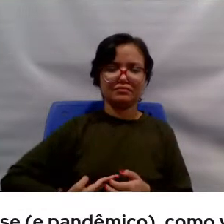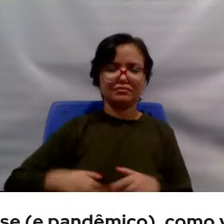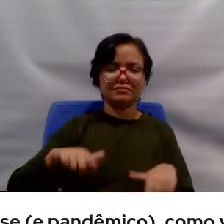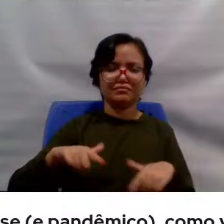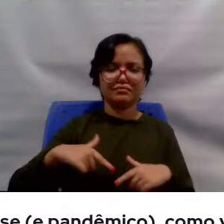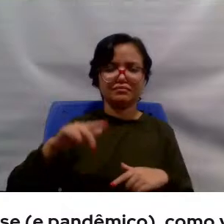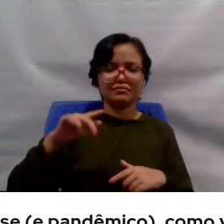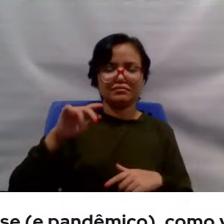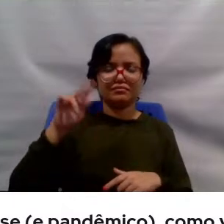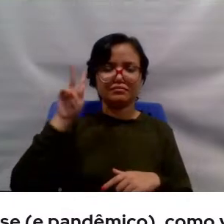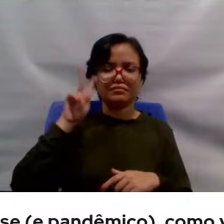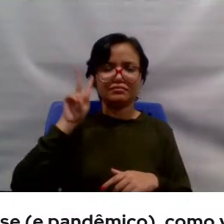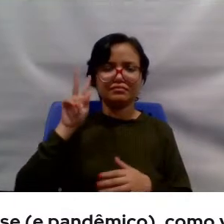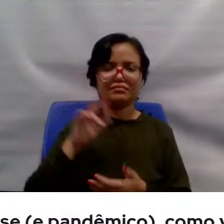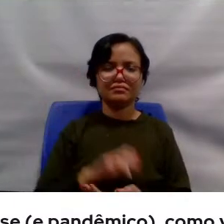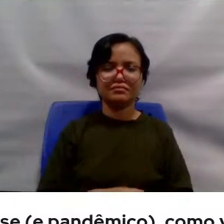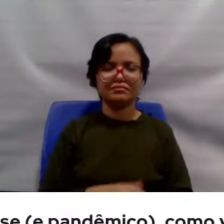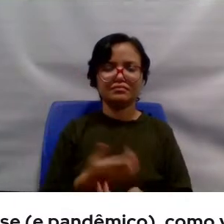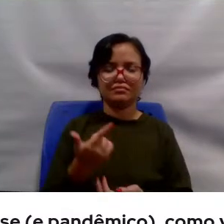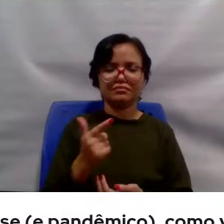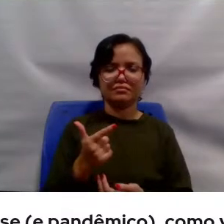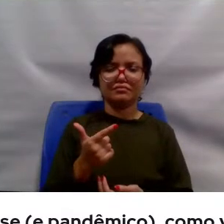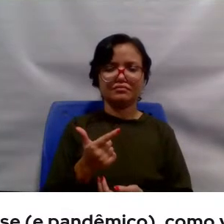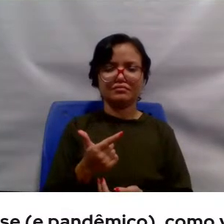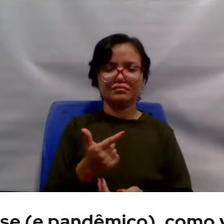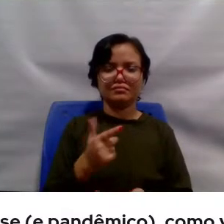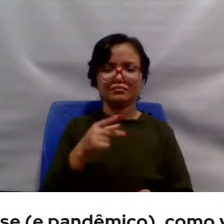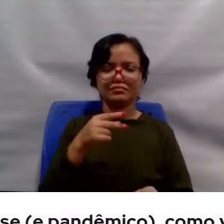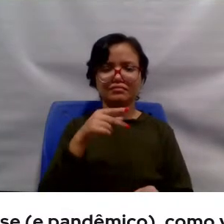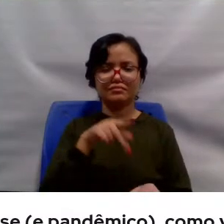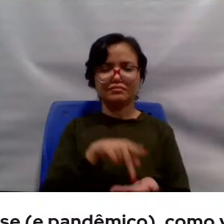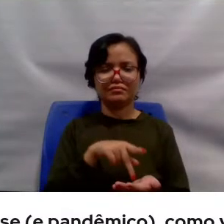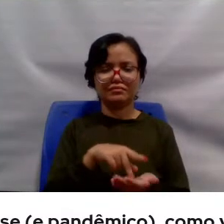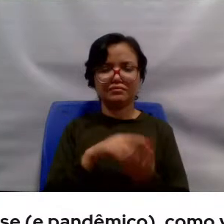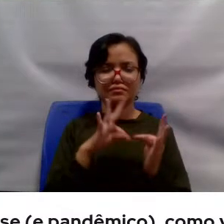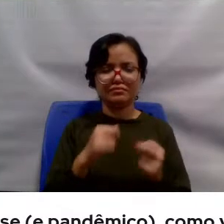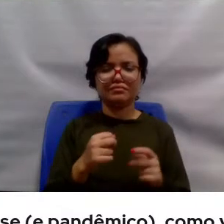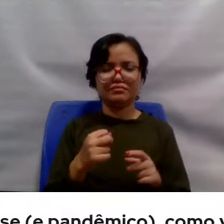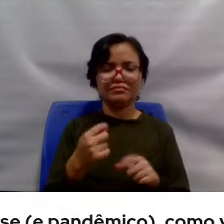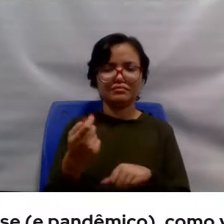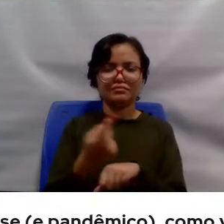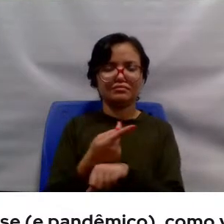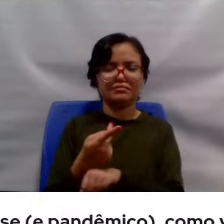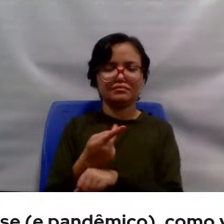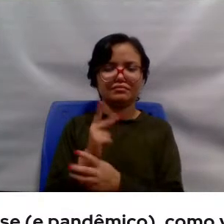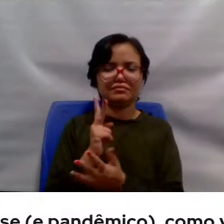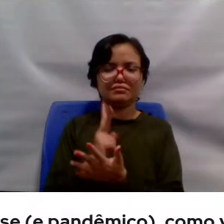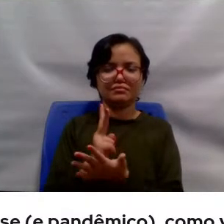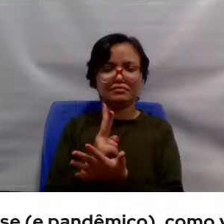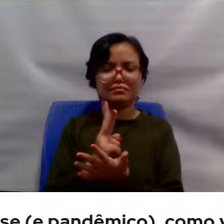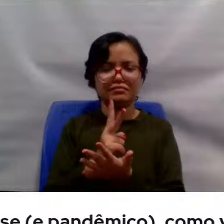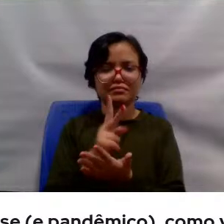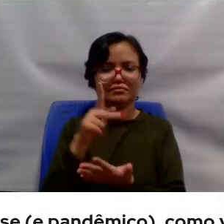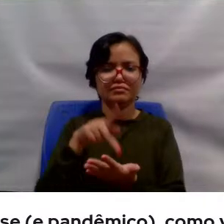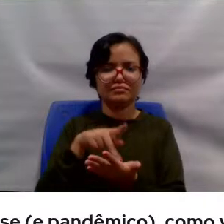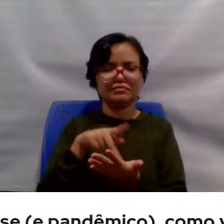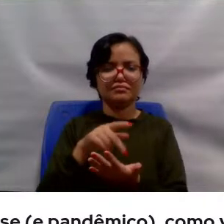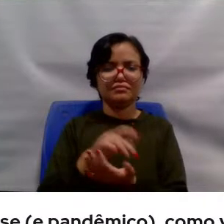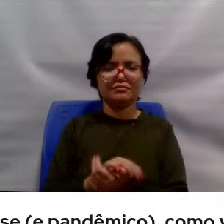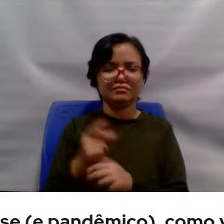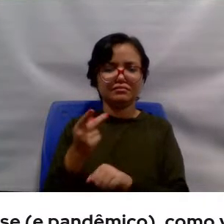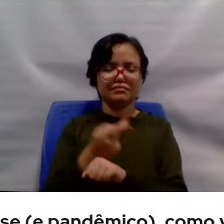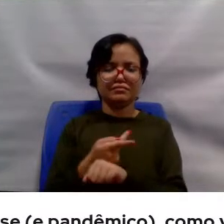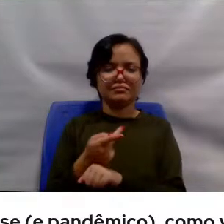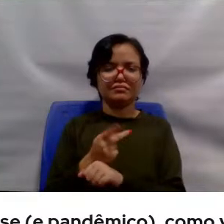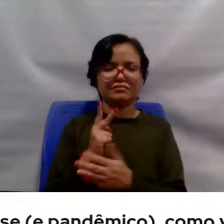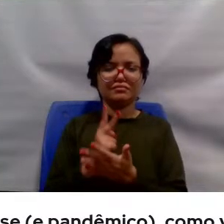ele não tem uma verdade absoluta, mas ele busca sempre a verdade, ele busca sempre